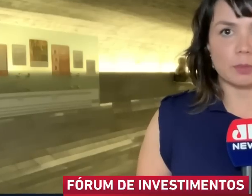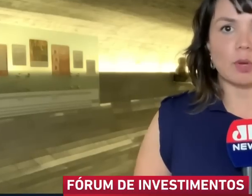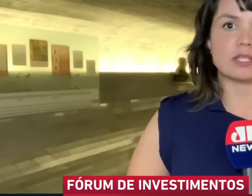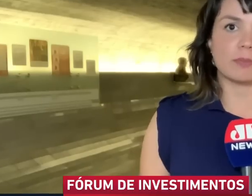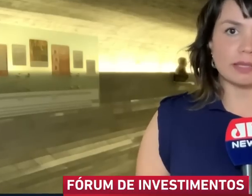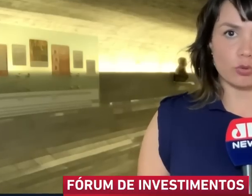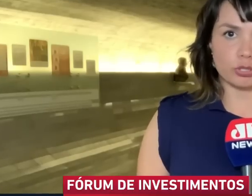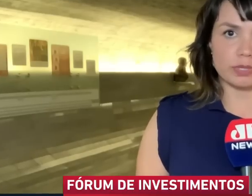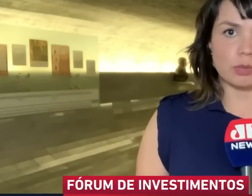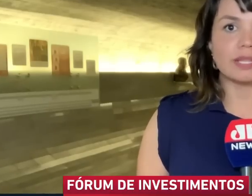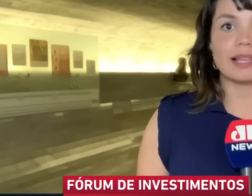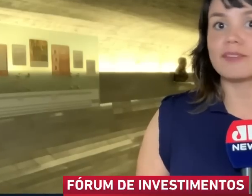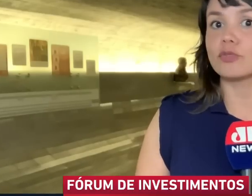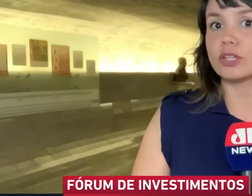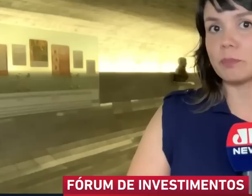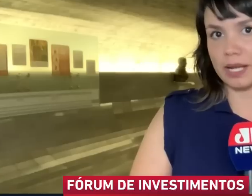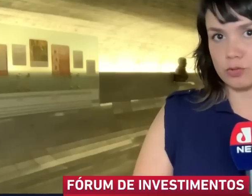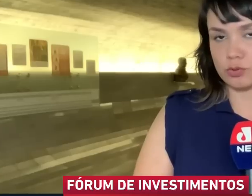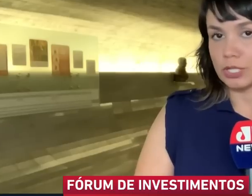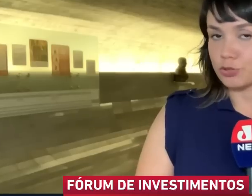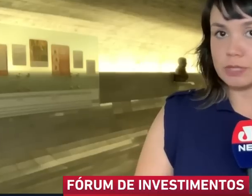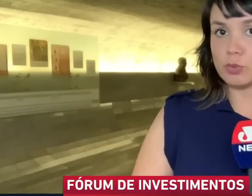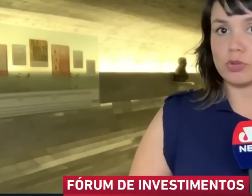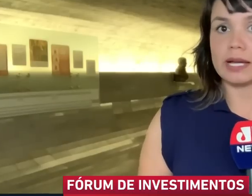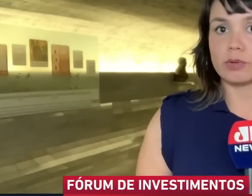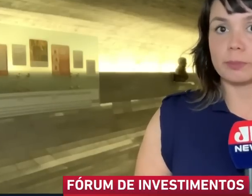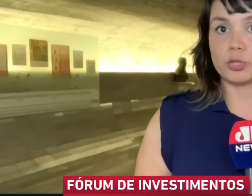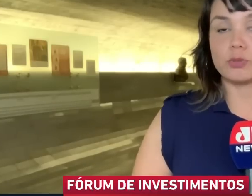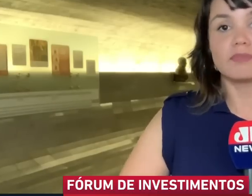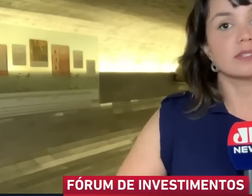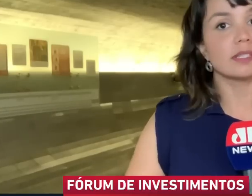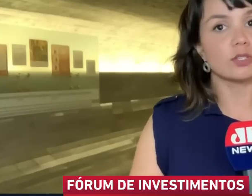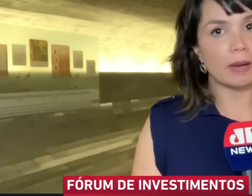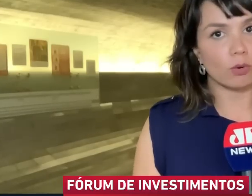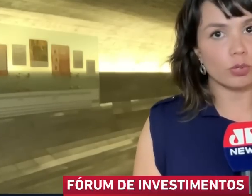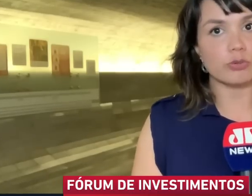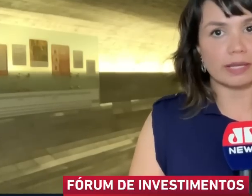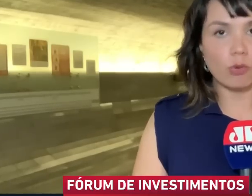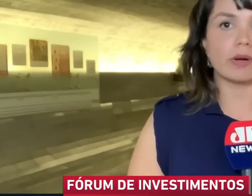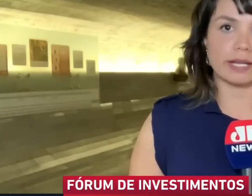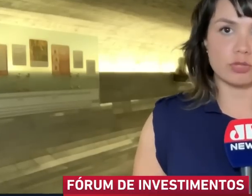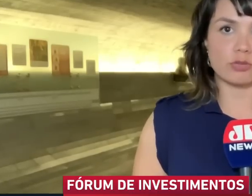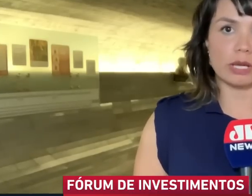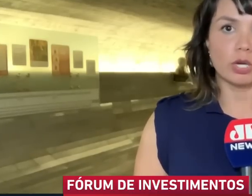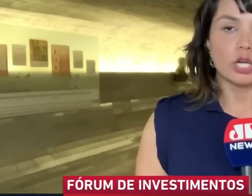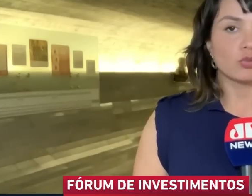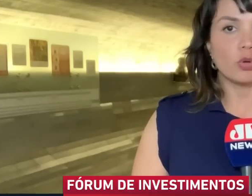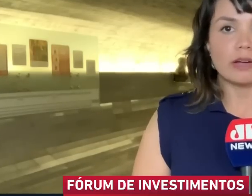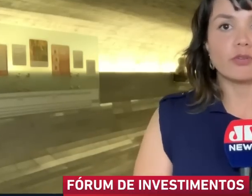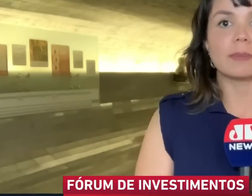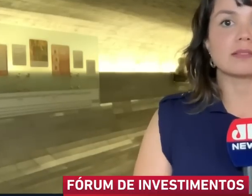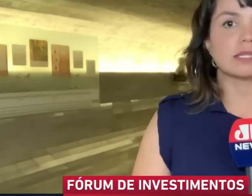analisar a proposta de emenda à Constituição, que tratava do voto impresso. Disse Bolsonaro que depois de uma visita de Barroso aqui ao Congresso Nacional,